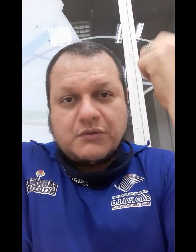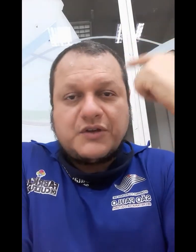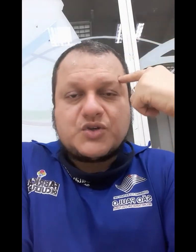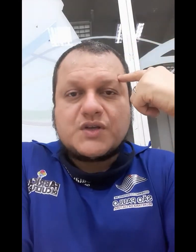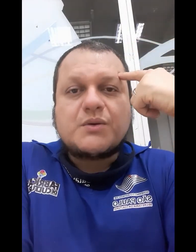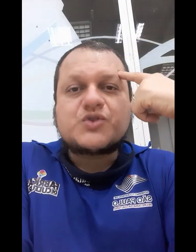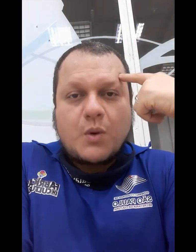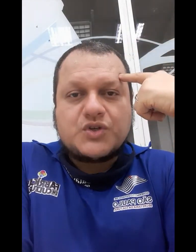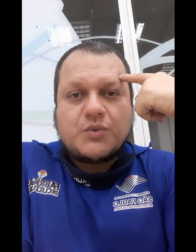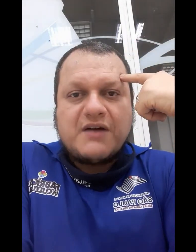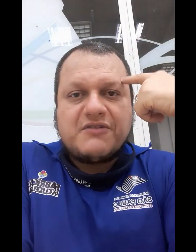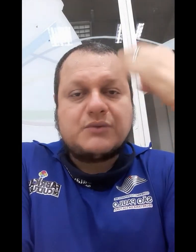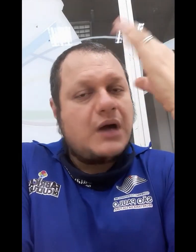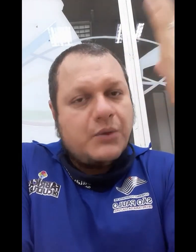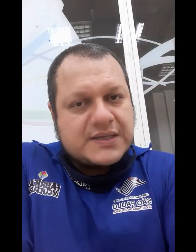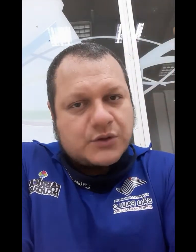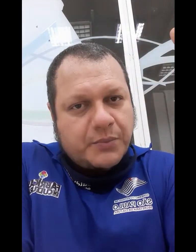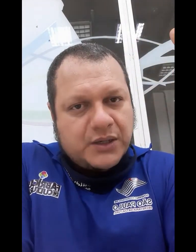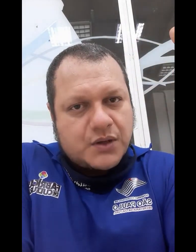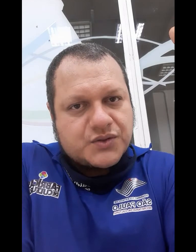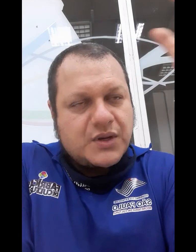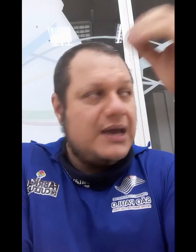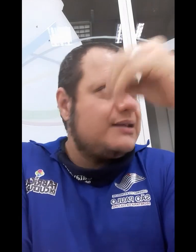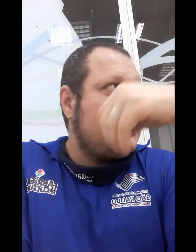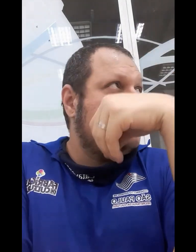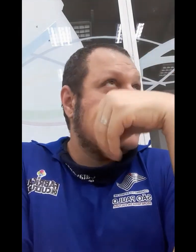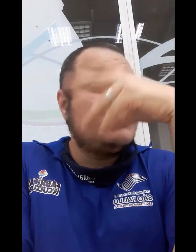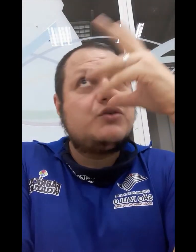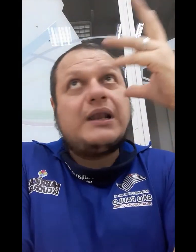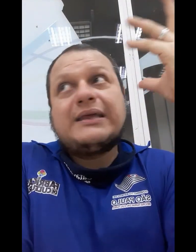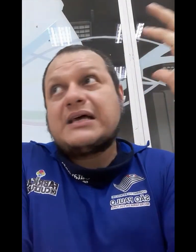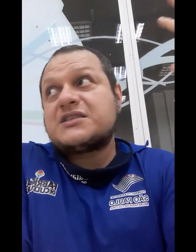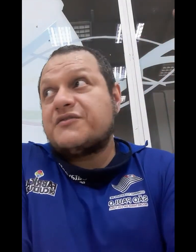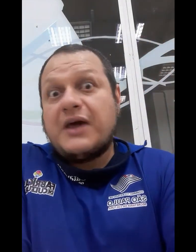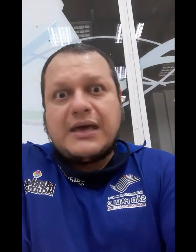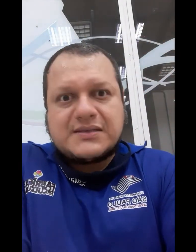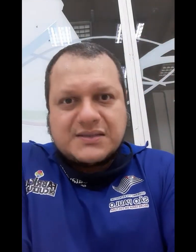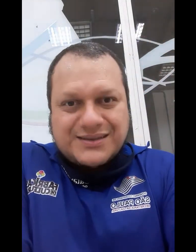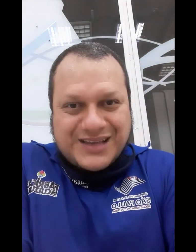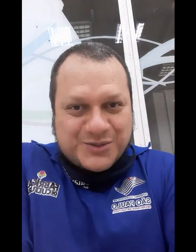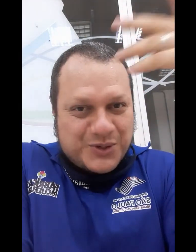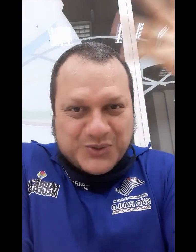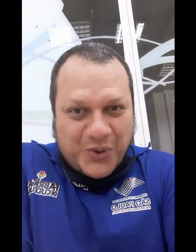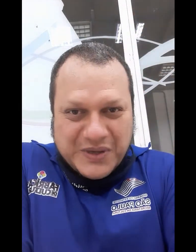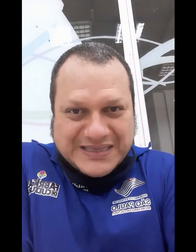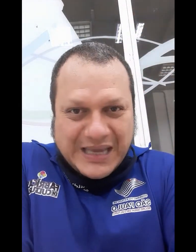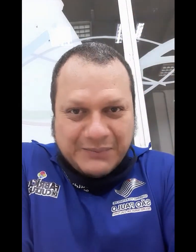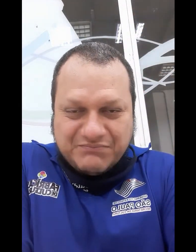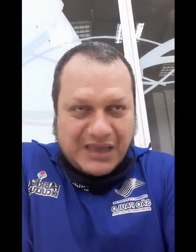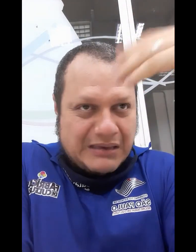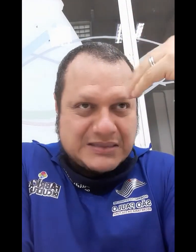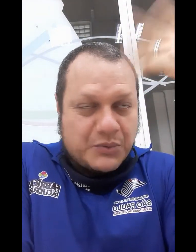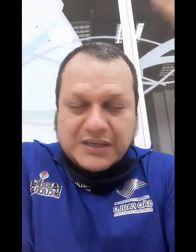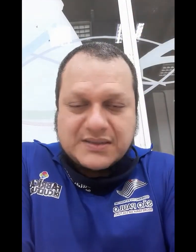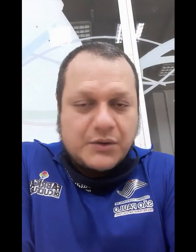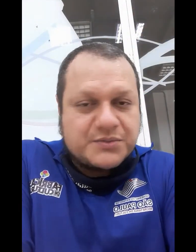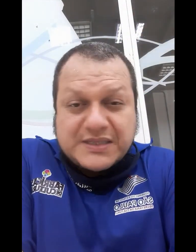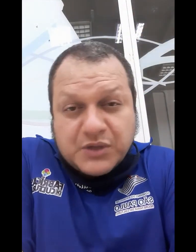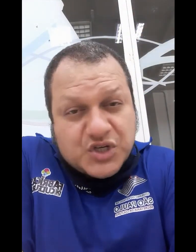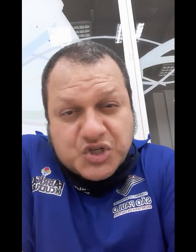vídeo nós vamos continuar vendo a oração do Pai Nosso, né? Para muito além das fés das pessoas, né? Que são cristãos, mas tem muita gente